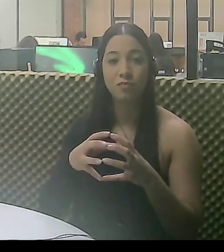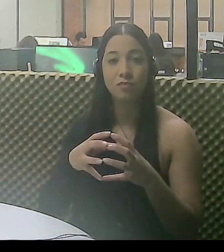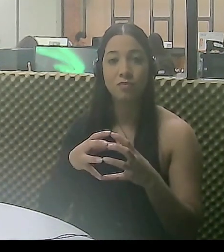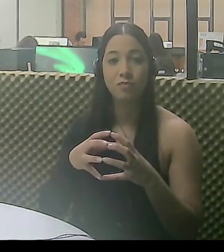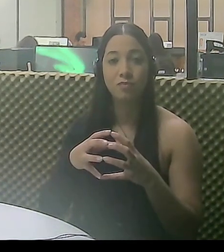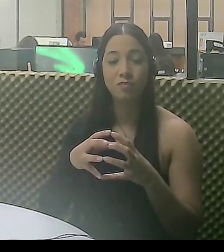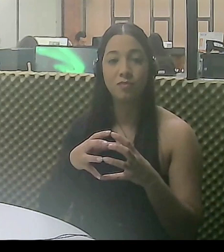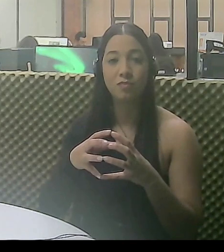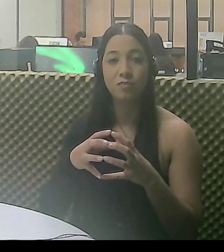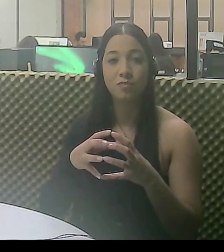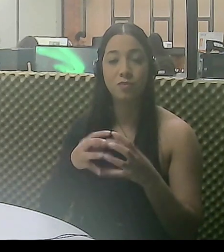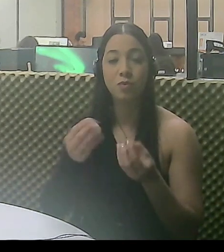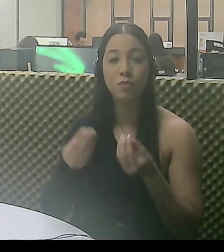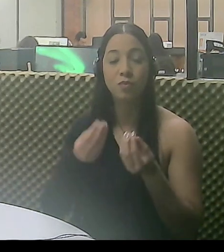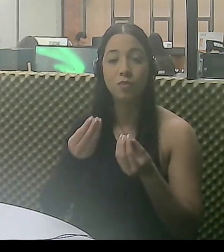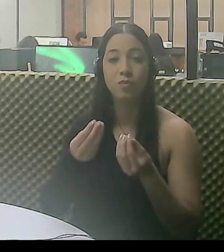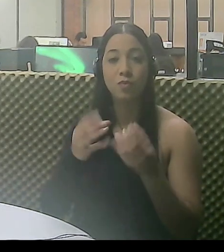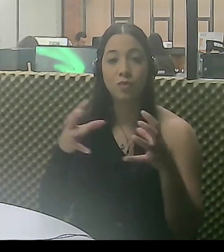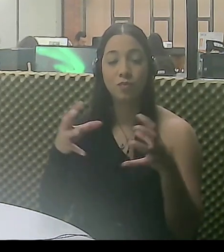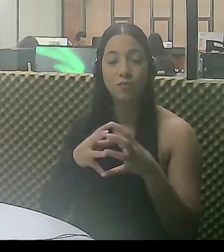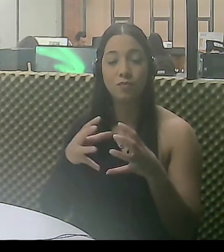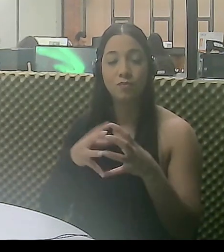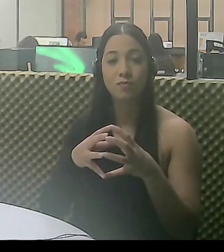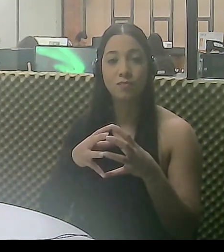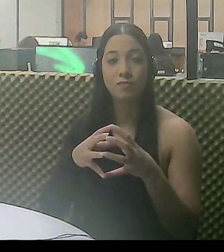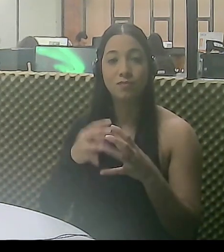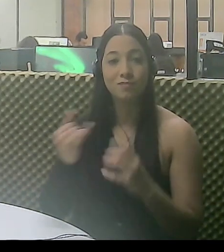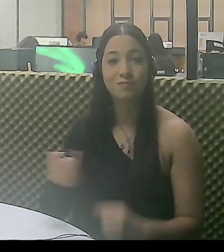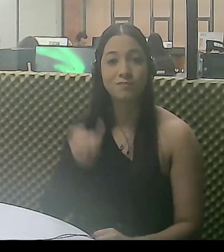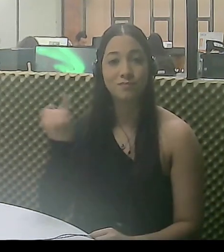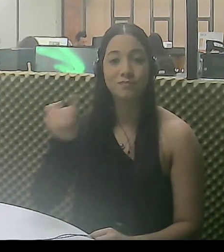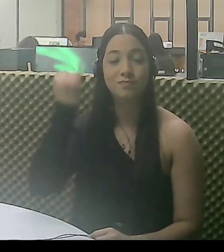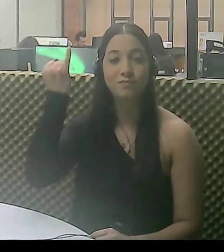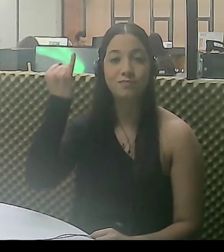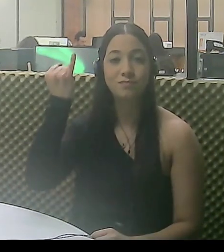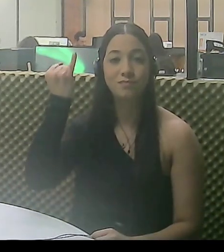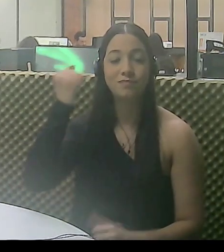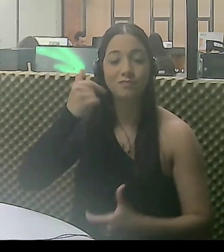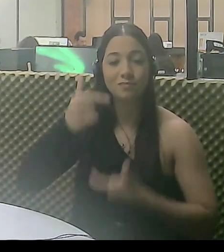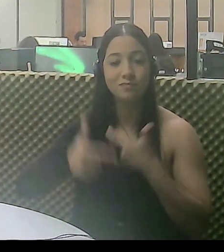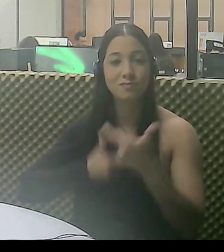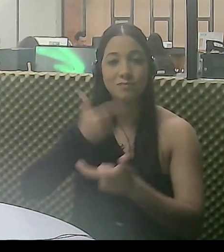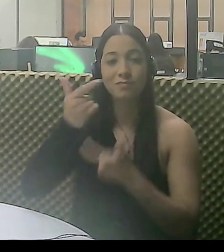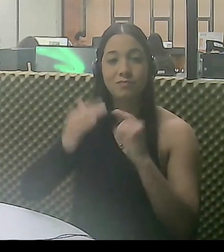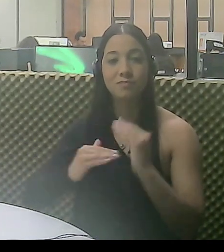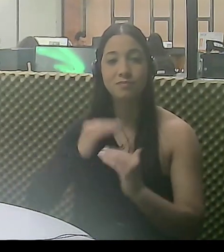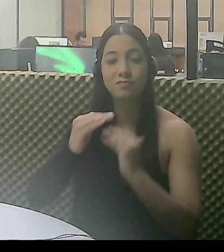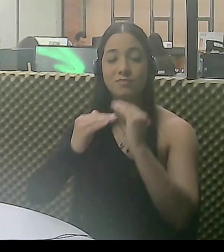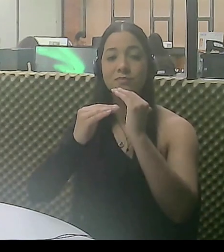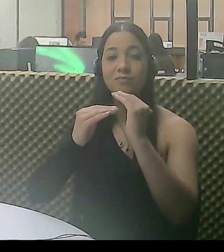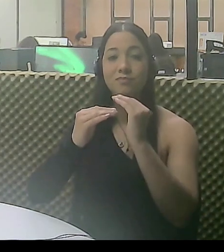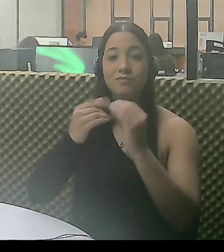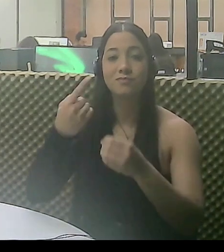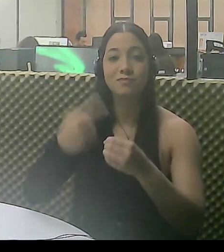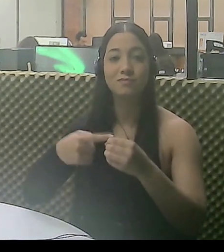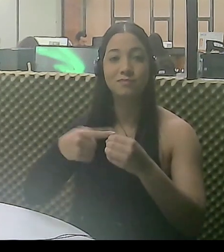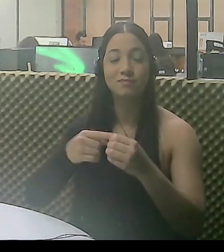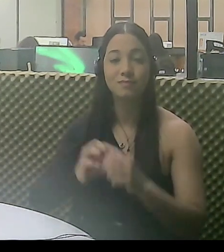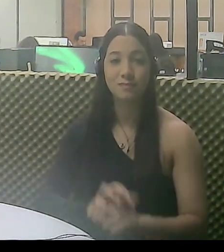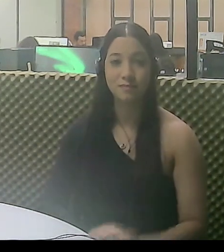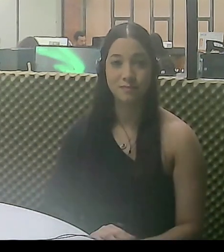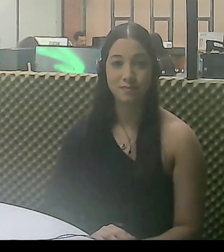comentou sobre como a coletividade é importante para se fazer um bom trabalho para o desenvolvimento de uma cidade.